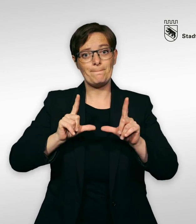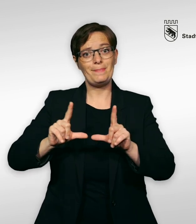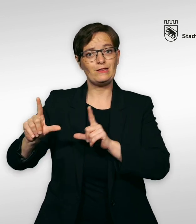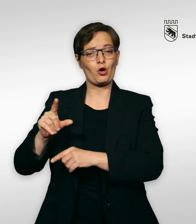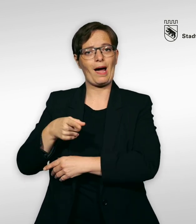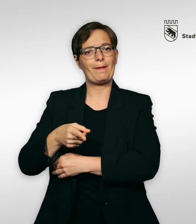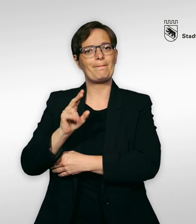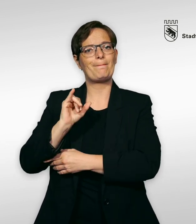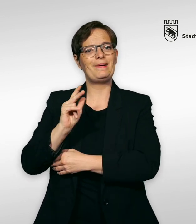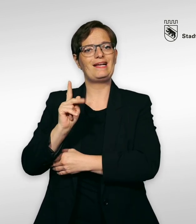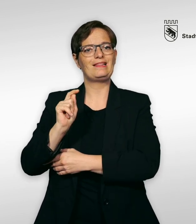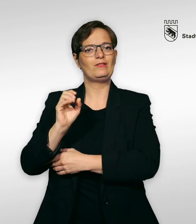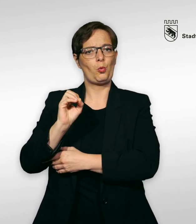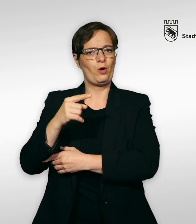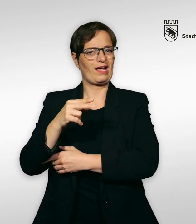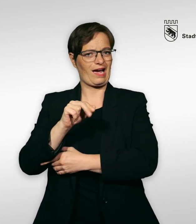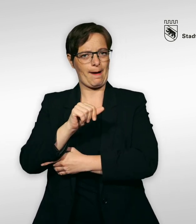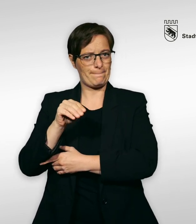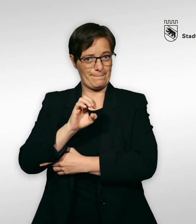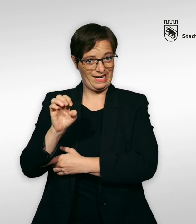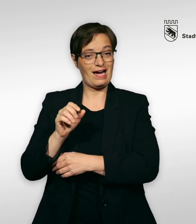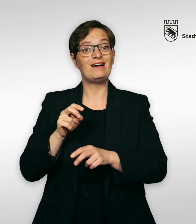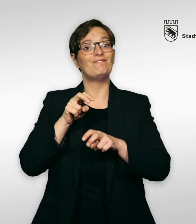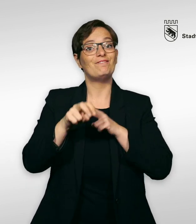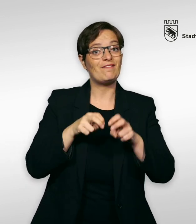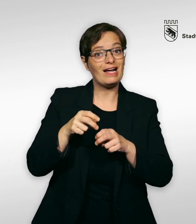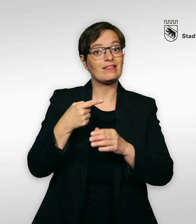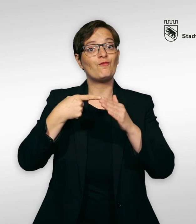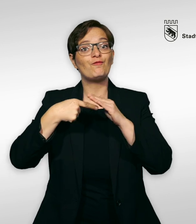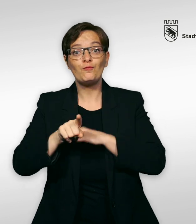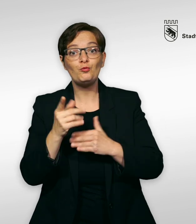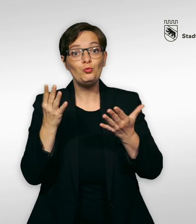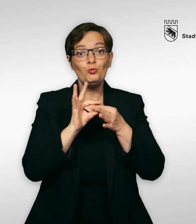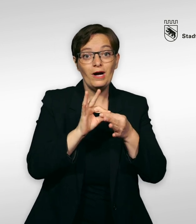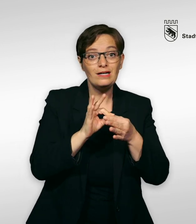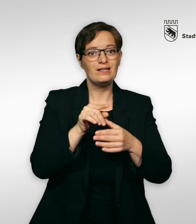Damit du schnell diejenigen Informationen zur Barrierefreiheit findest, die du suchst, verwenden wir Piktogramme.